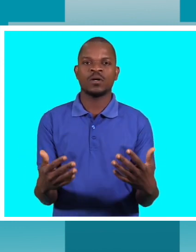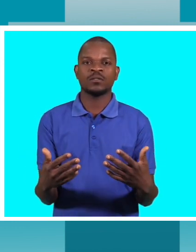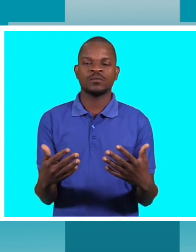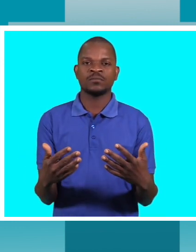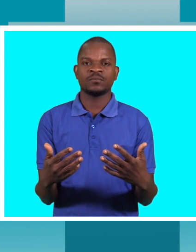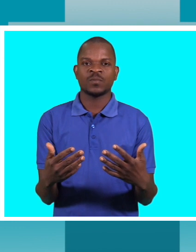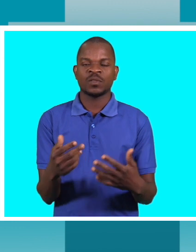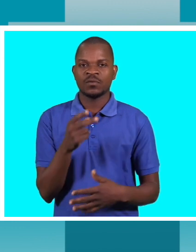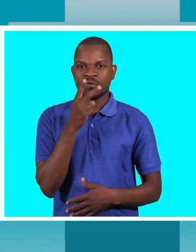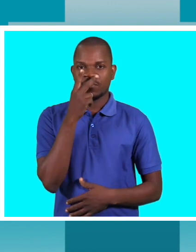tendência